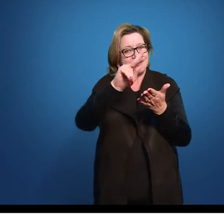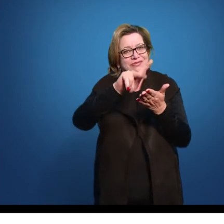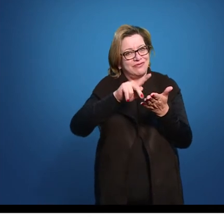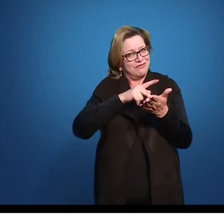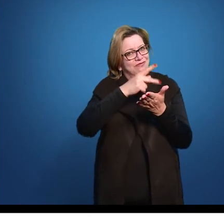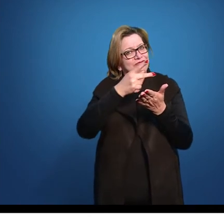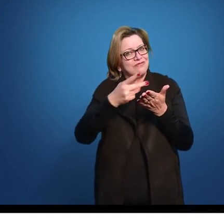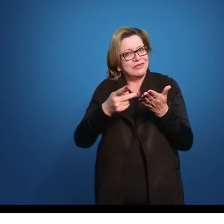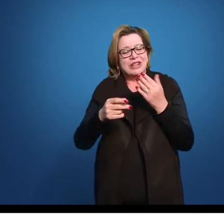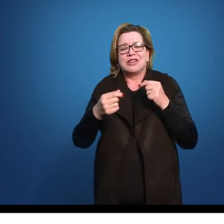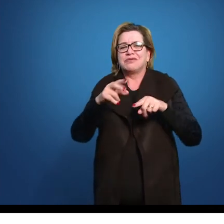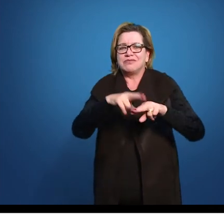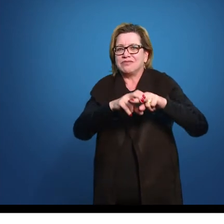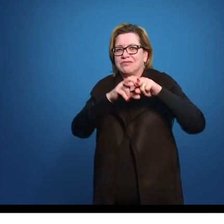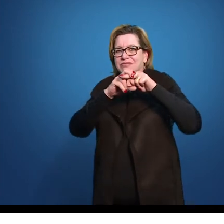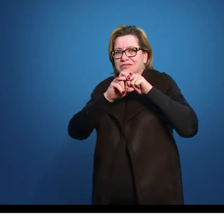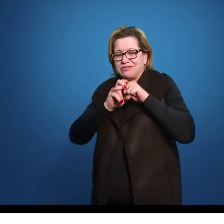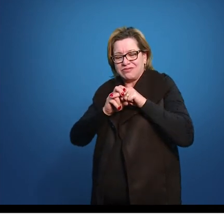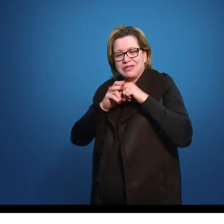Esse enfoque